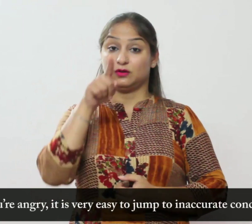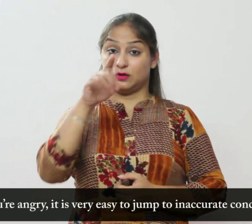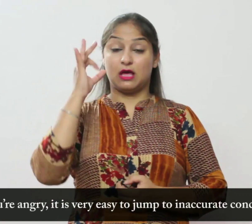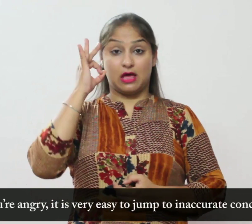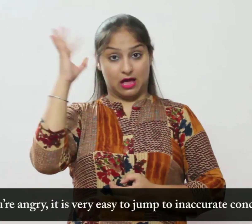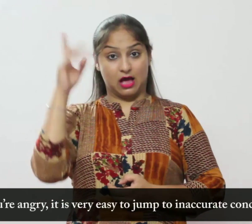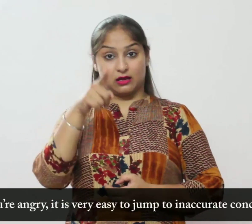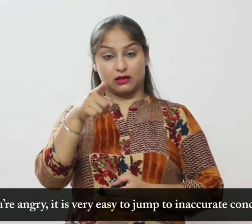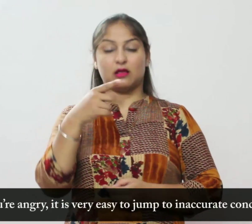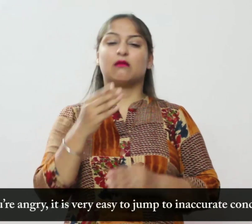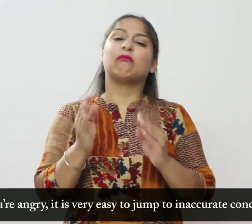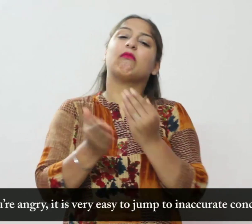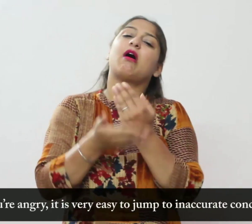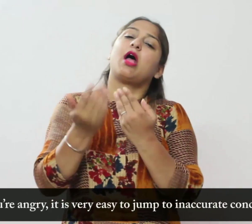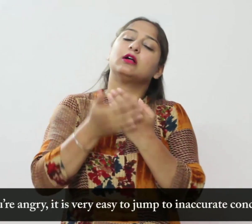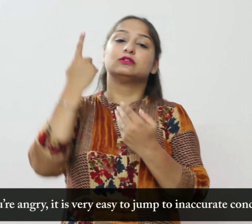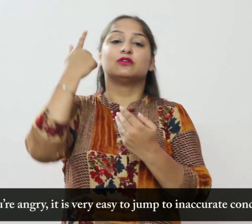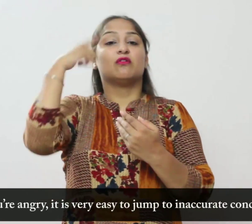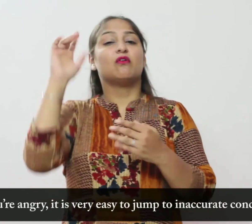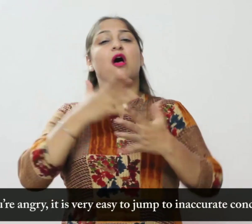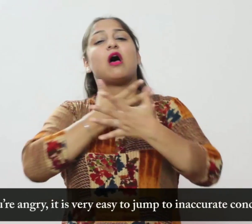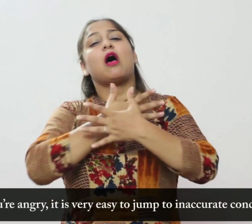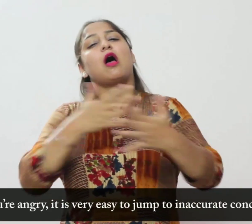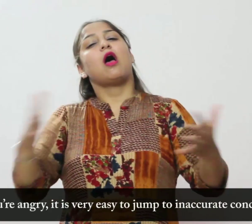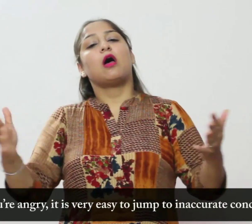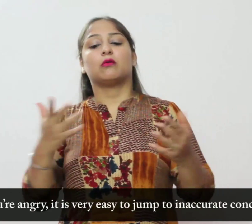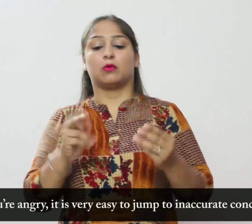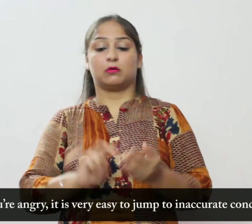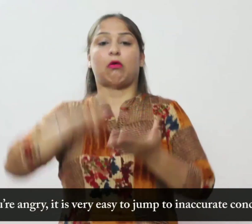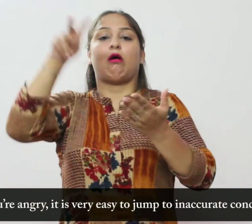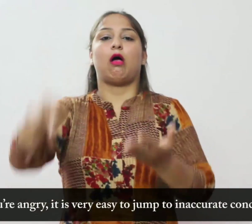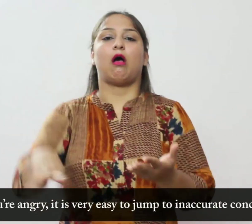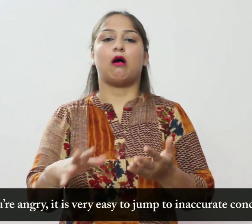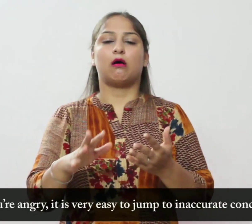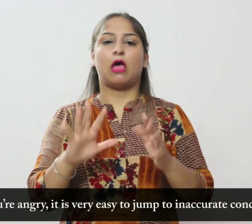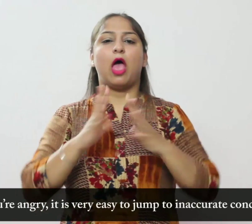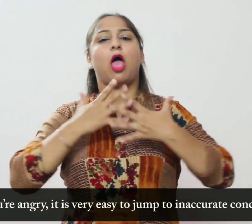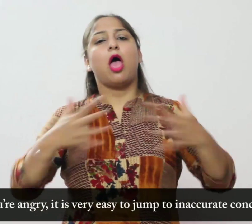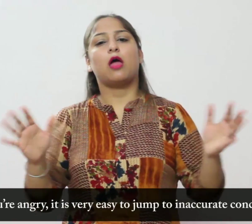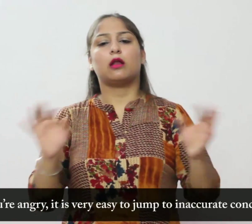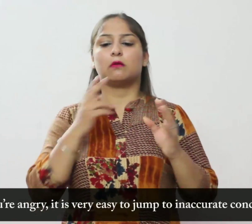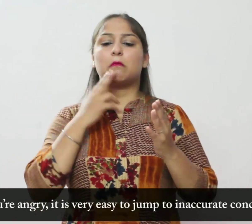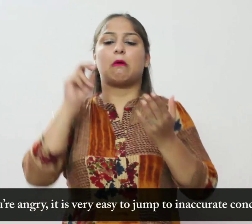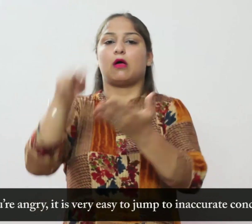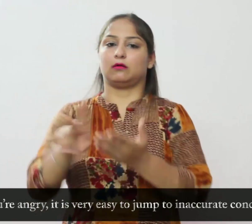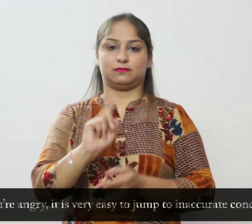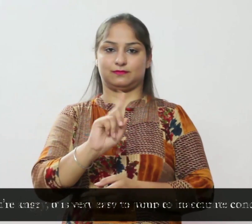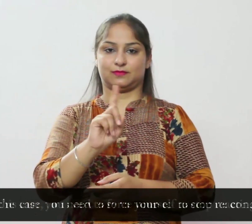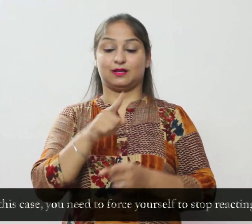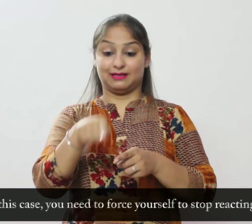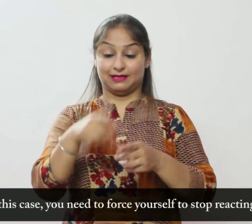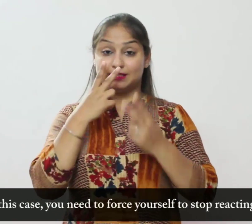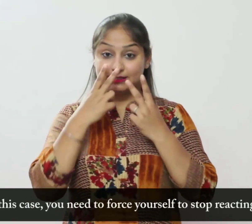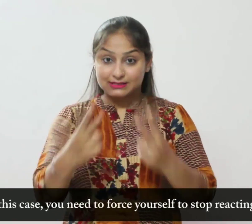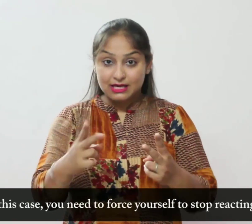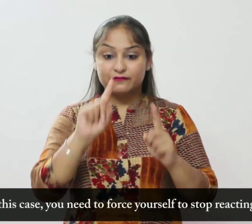संचार जब आप क्रोधित होते हैं तो गलत निशकर्ष परकूदना बहुत आसान होता है